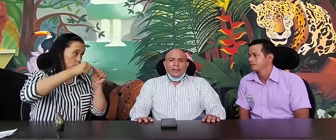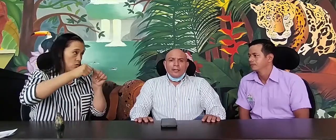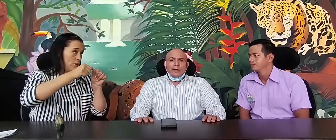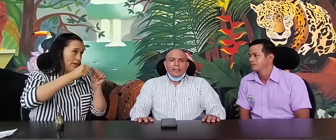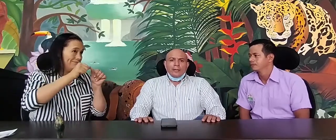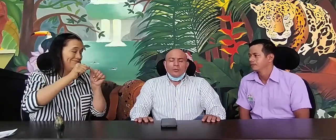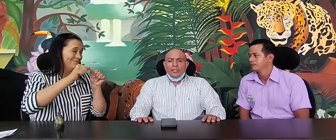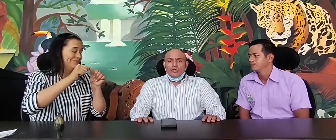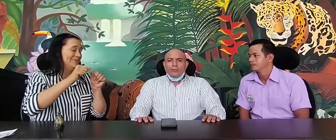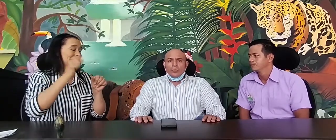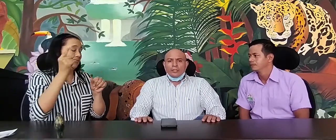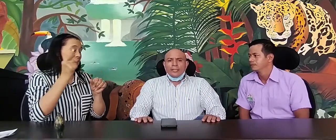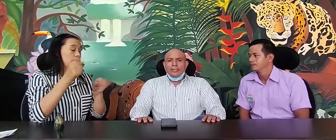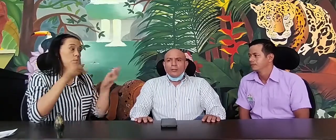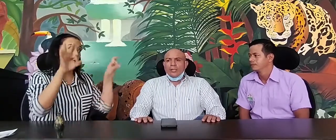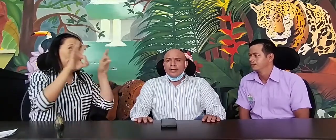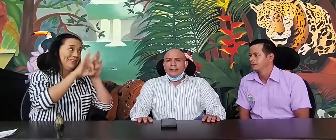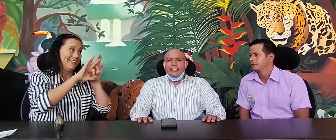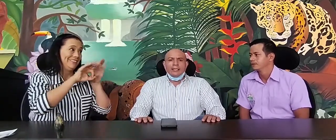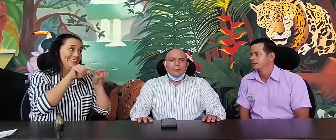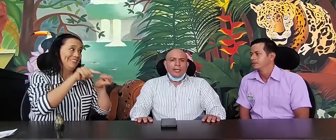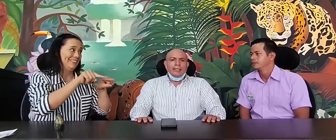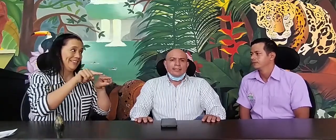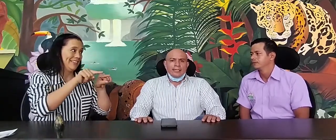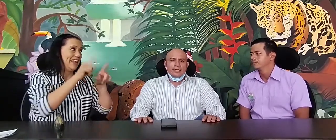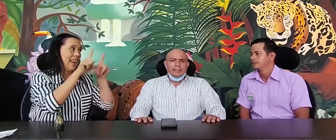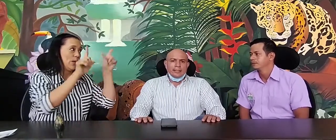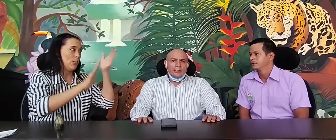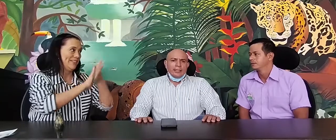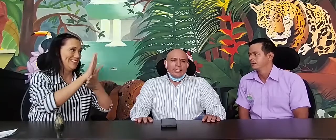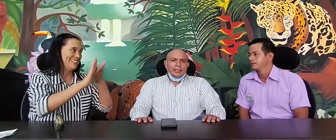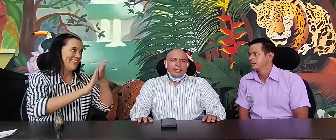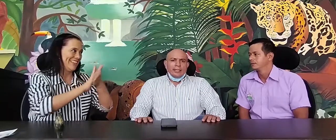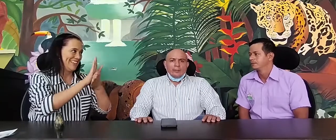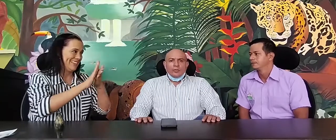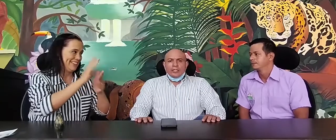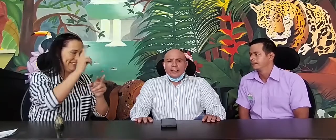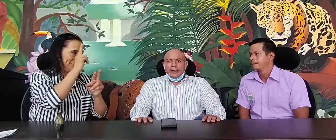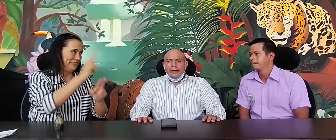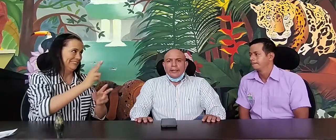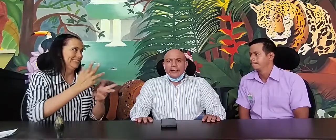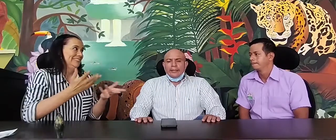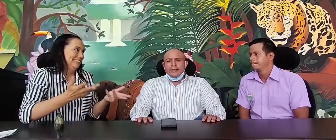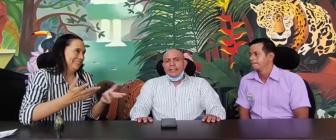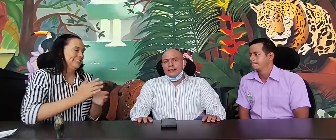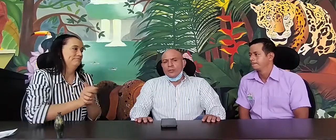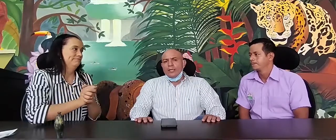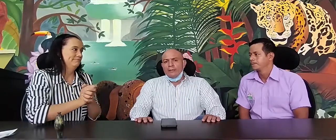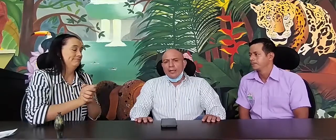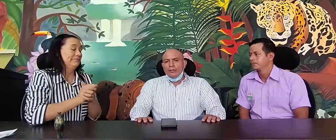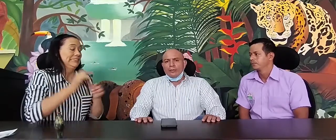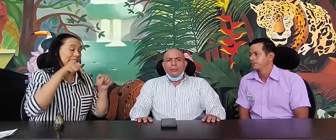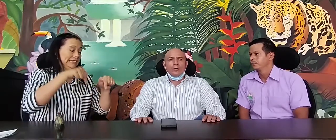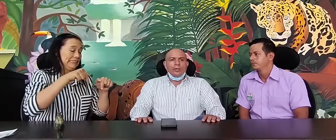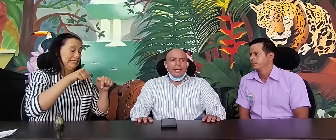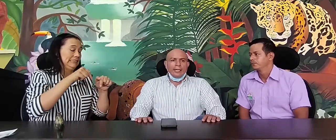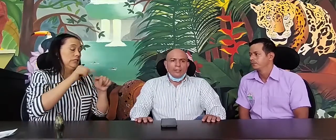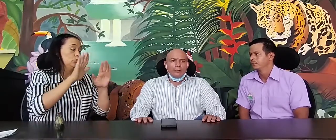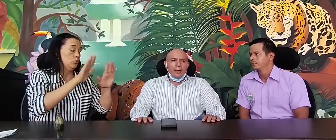digamos, un hecho importante como en ese lenguaje de señas. Digamos que este ha sido elevado como la lengua